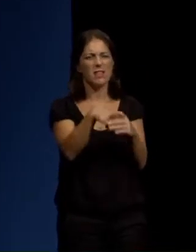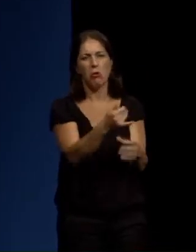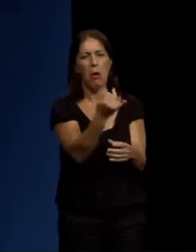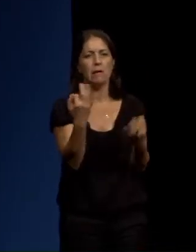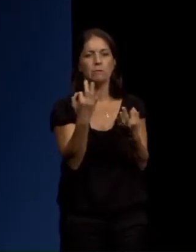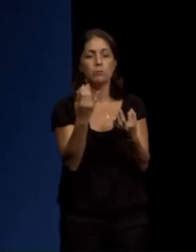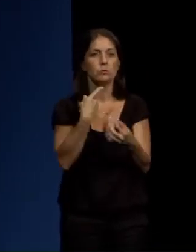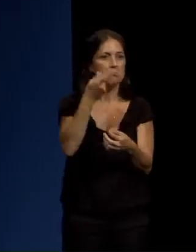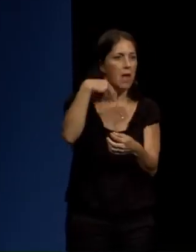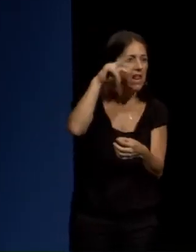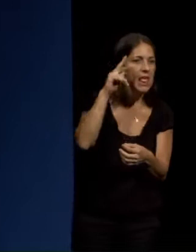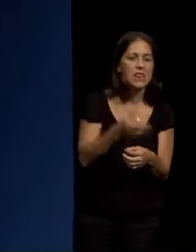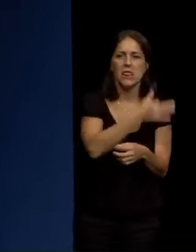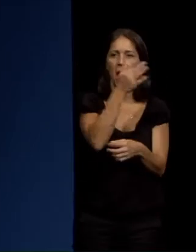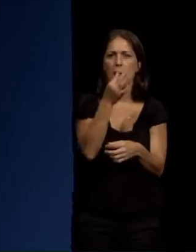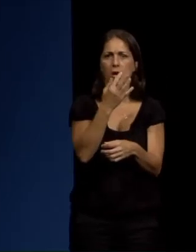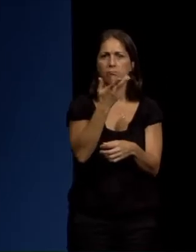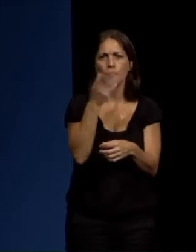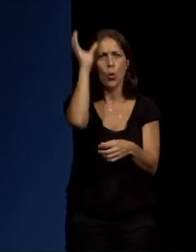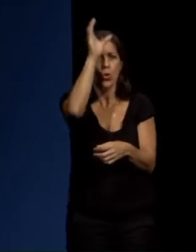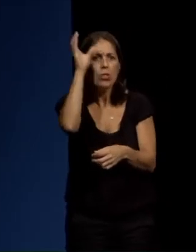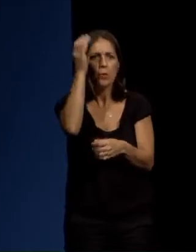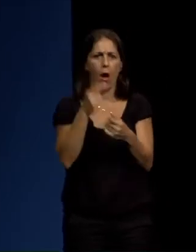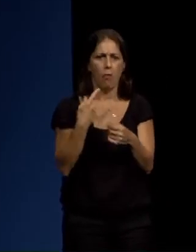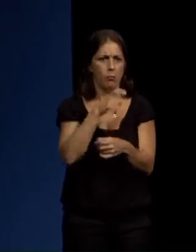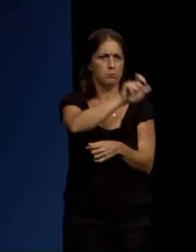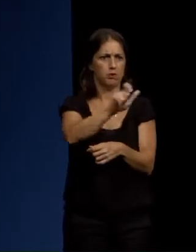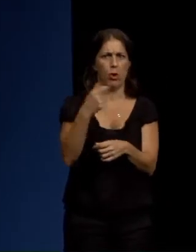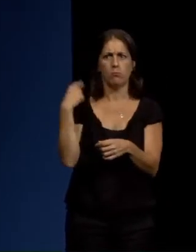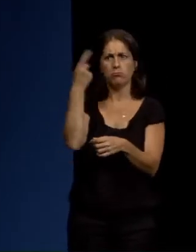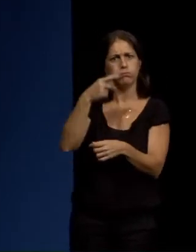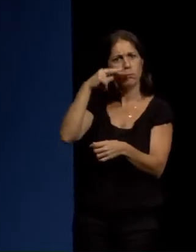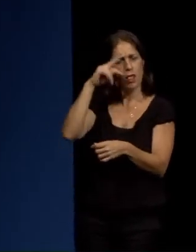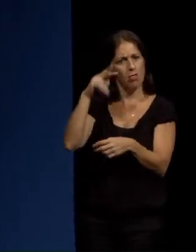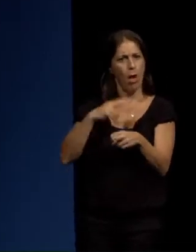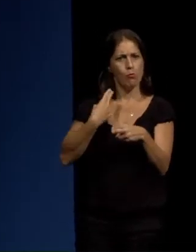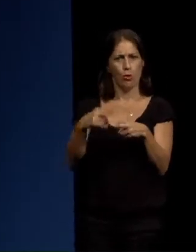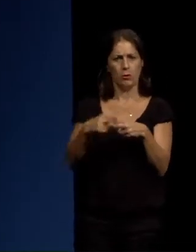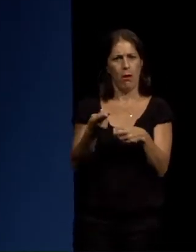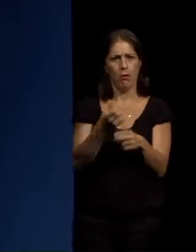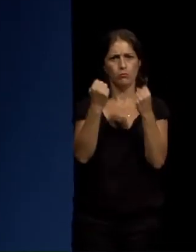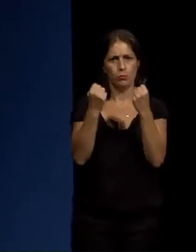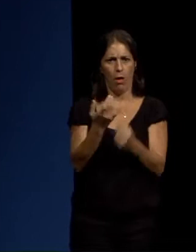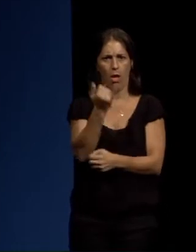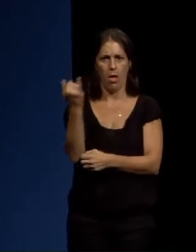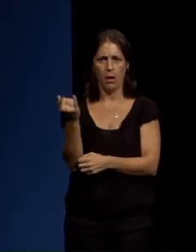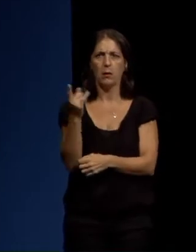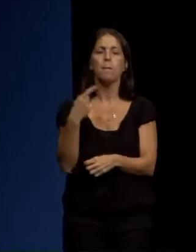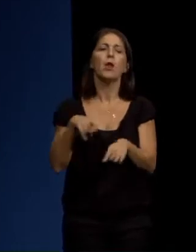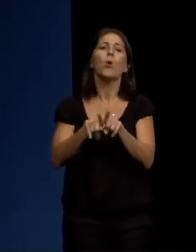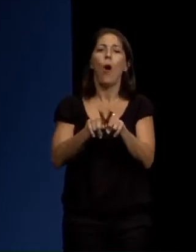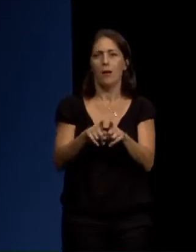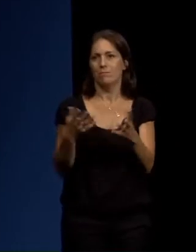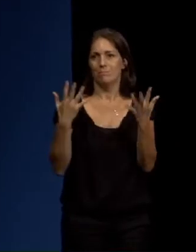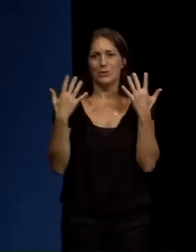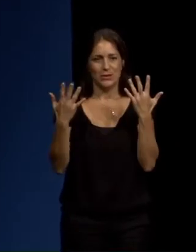o conhecemento de xente que leva moito tempo xa vinculada a vida política coa semipermitides, coa frescura e ilusión